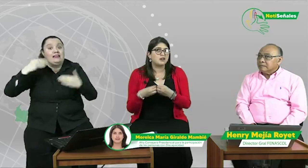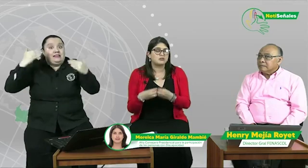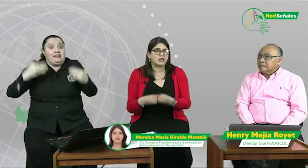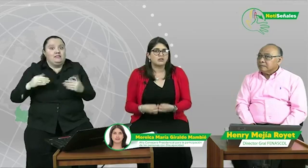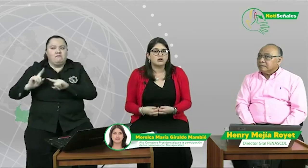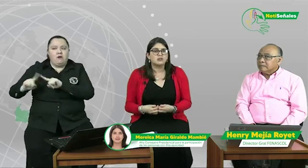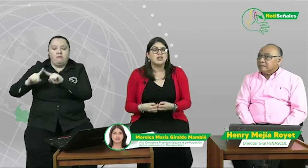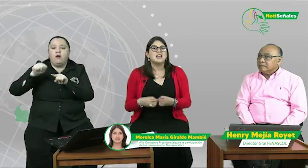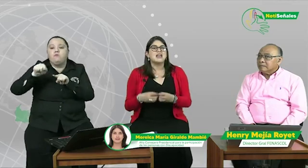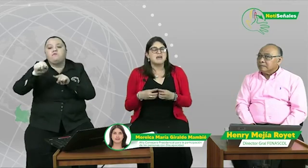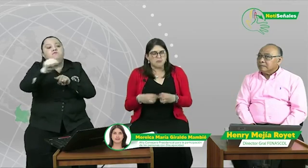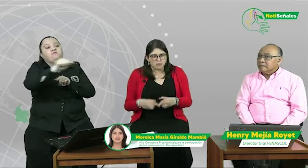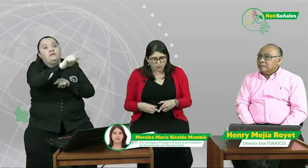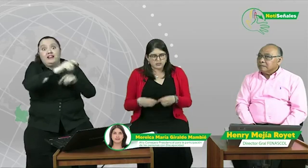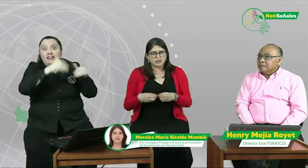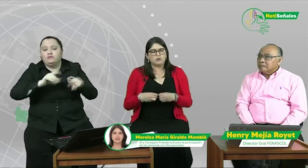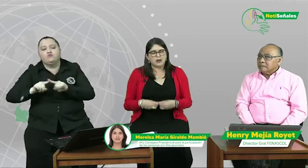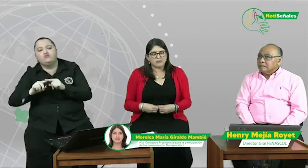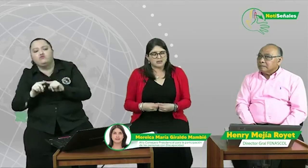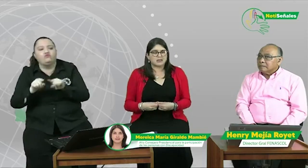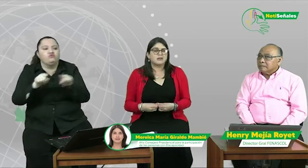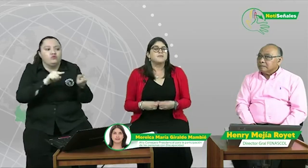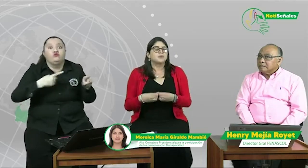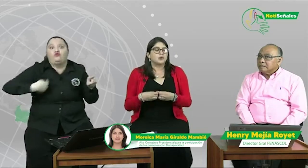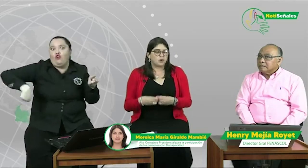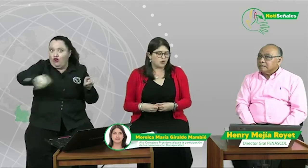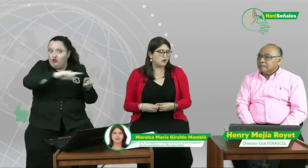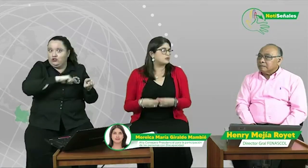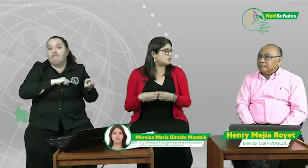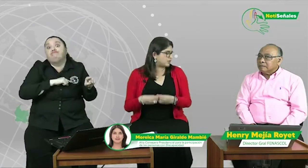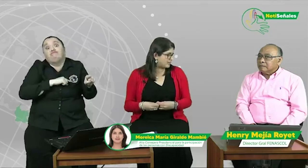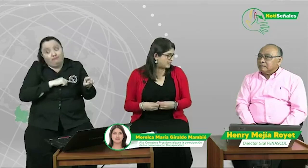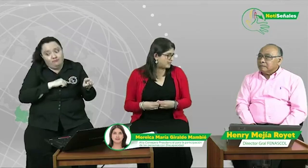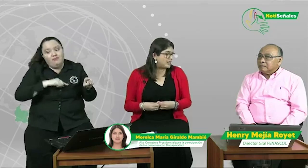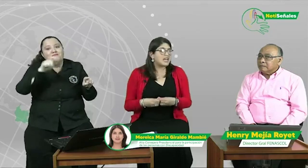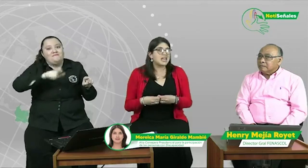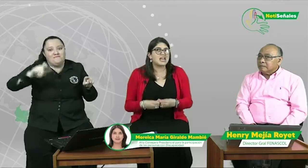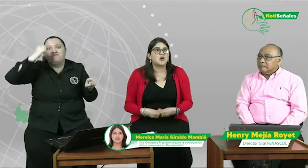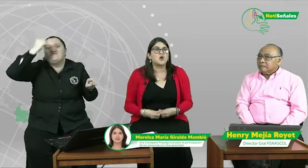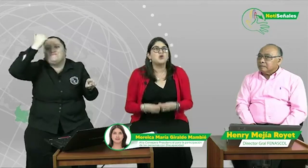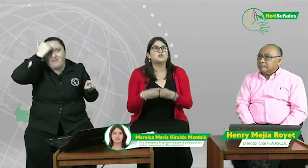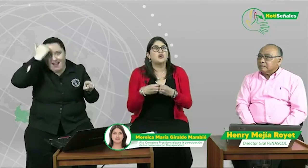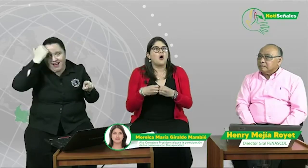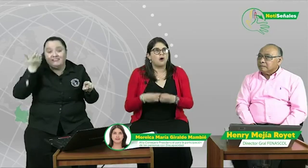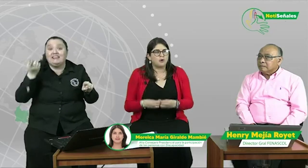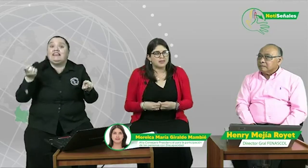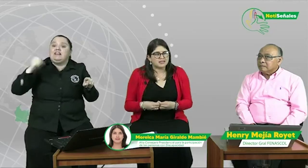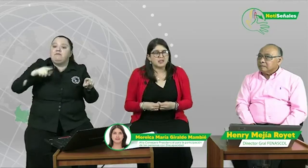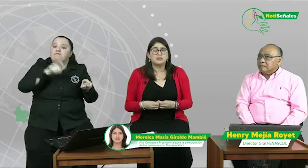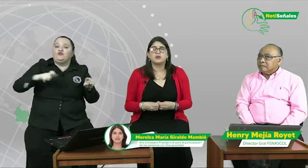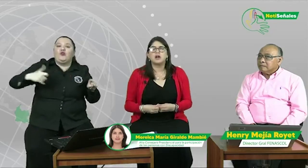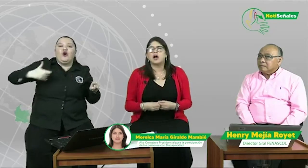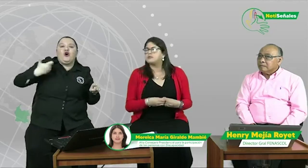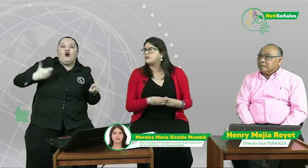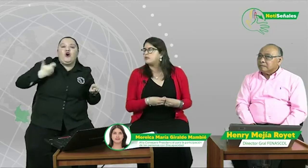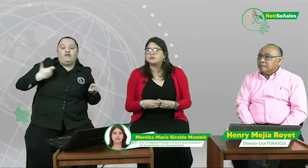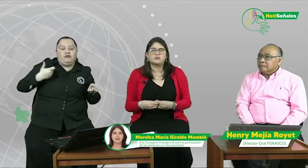territorios, y muy seguramente con los docentes y con los jóvenes estoy absolutamente